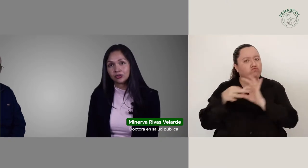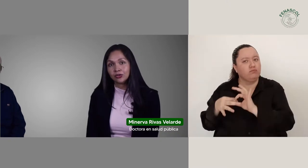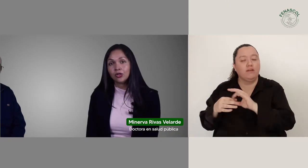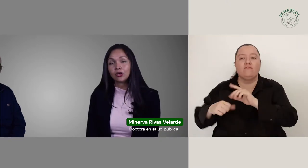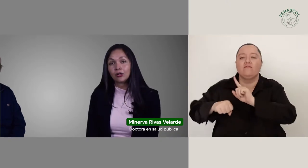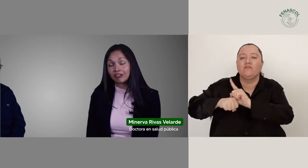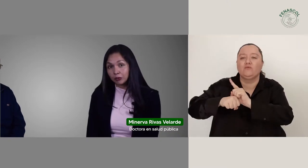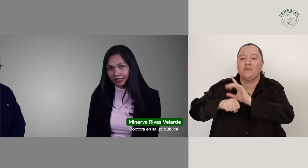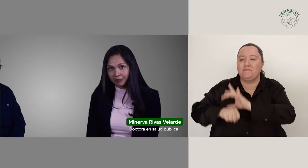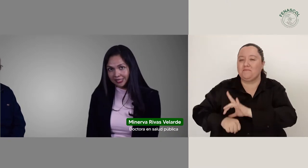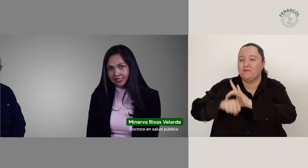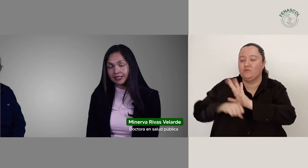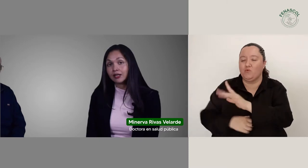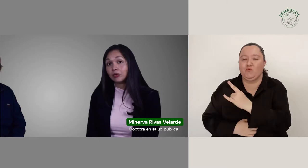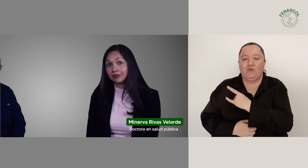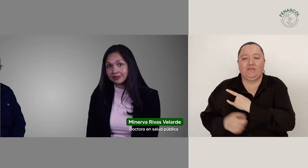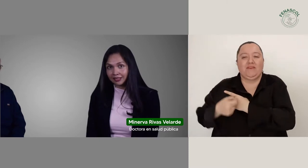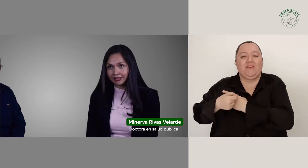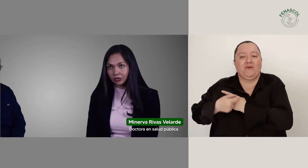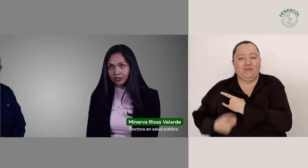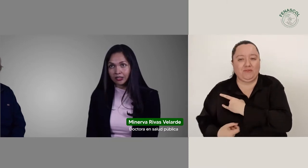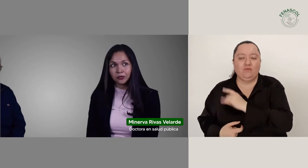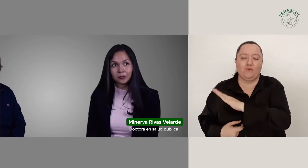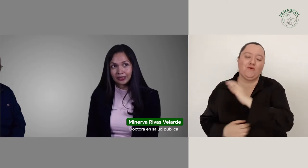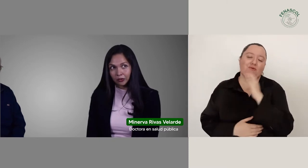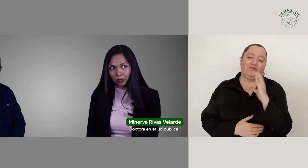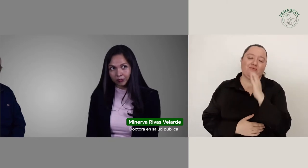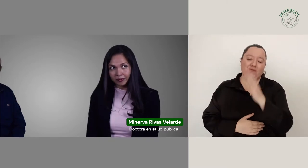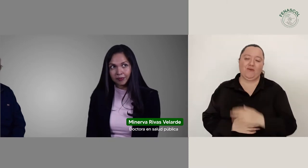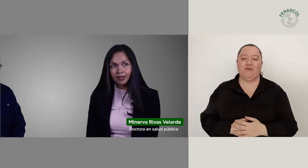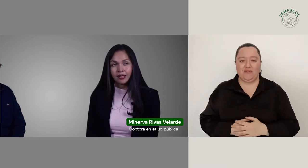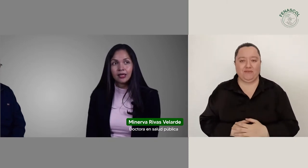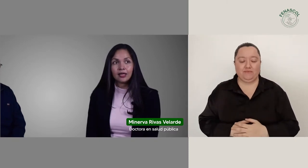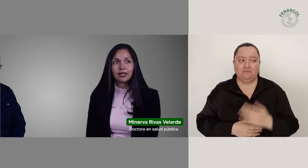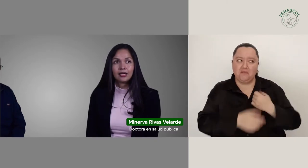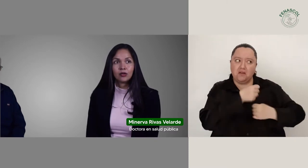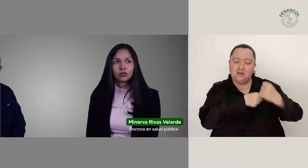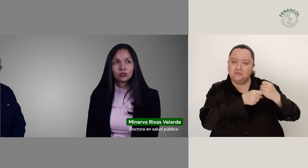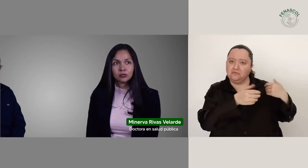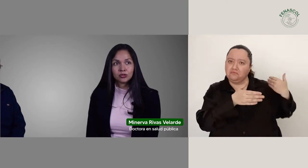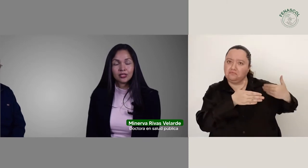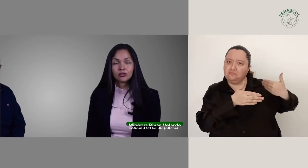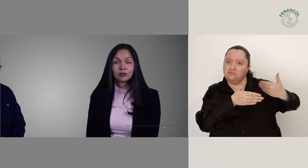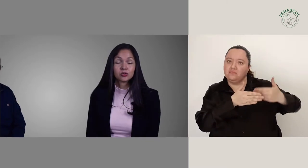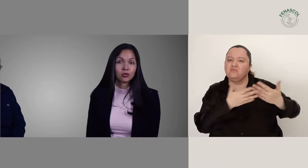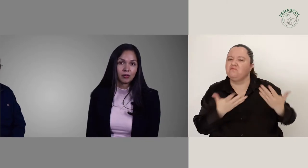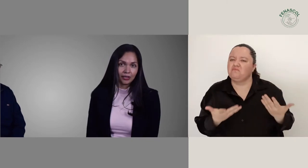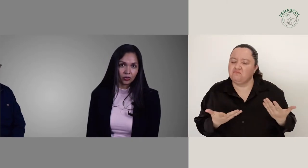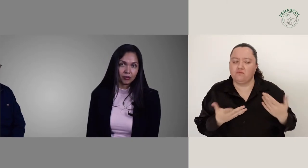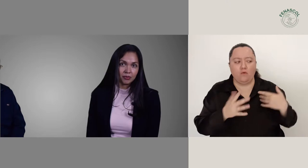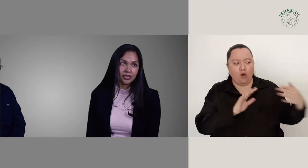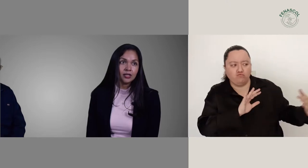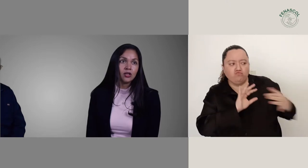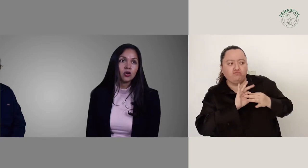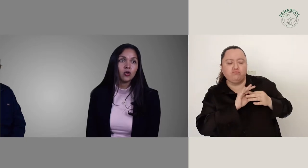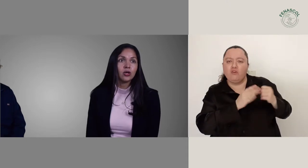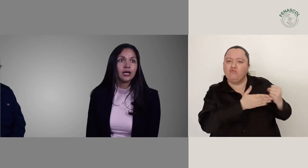con la Facultad de Medicina de la Universidad de Rosario, aquí en Colombia. En los últimos años estamos colaborando también con la